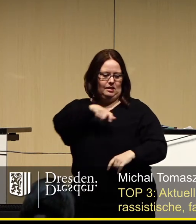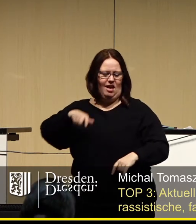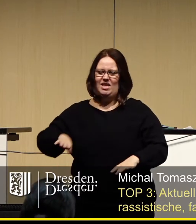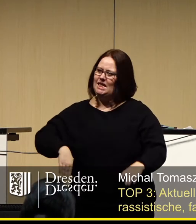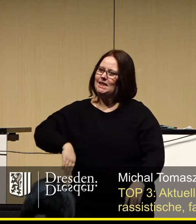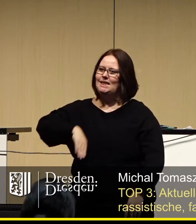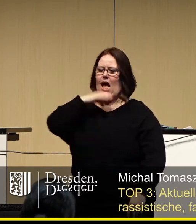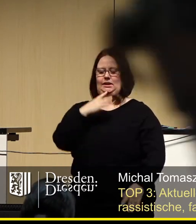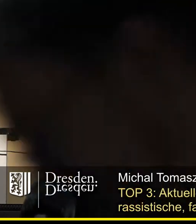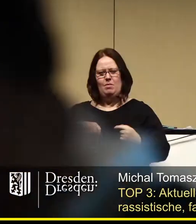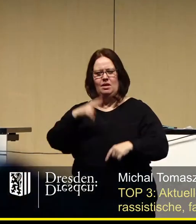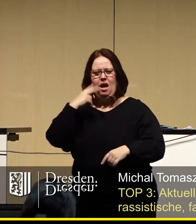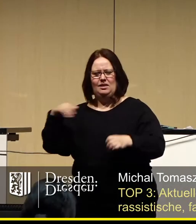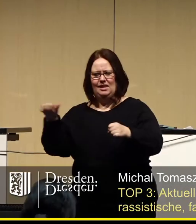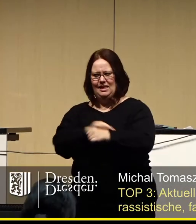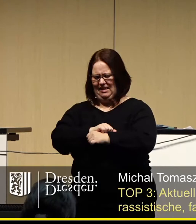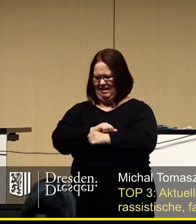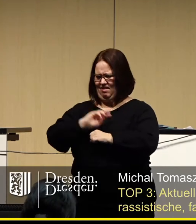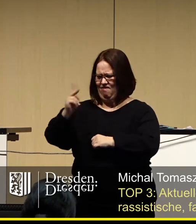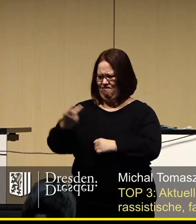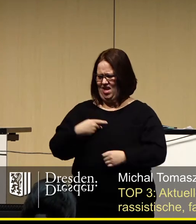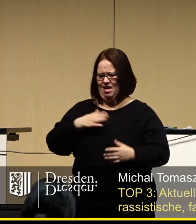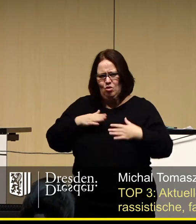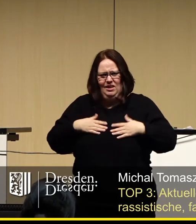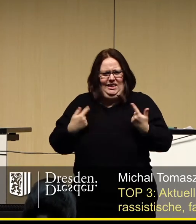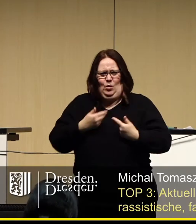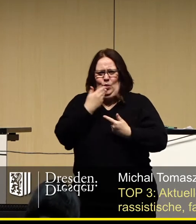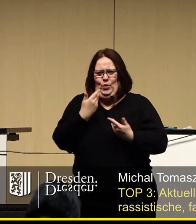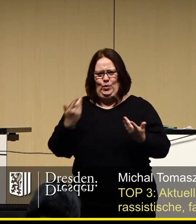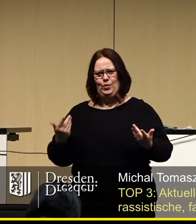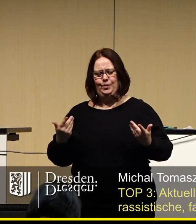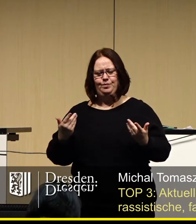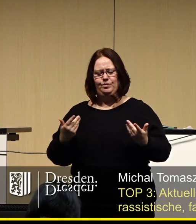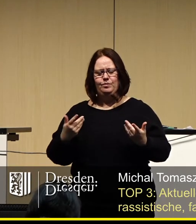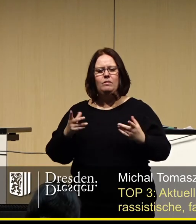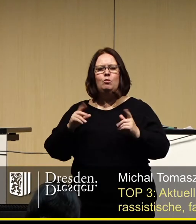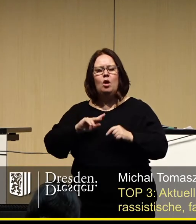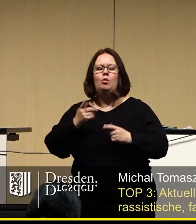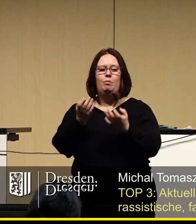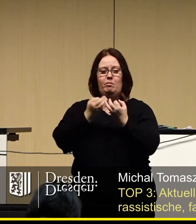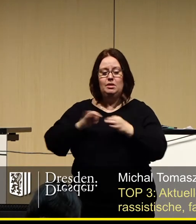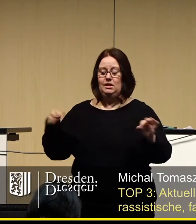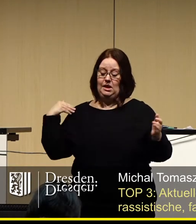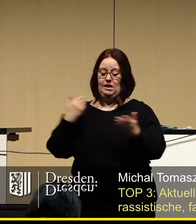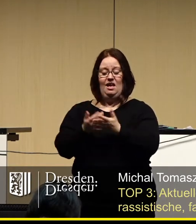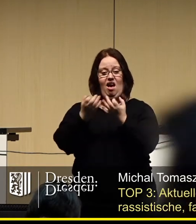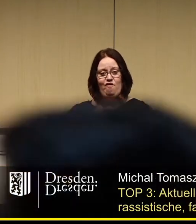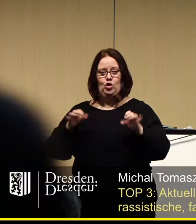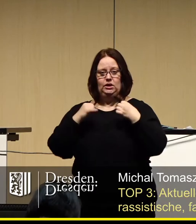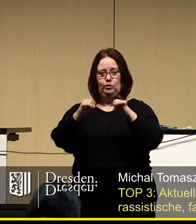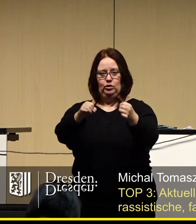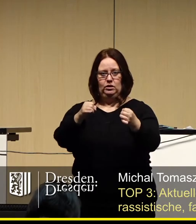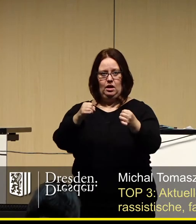es satt, mit Rassisten in einem Atemzug genannt zu werden. Es ist die bisher erfolgreichste Initiative,